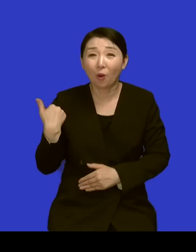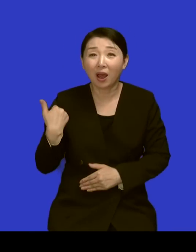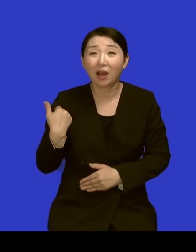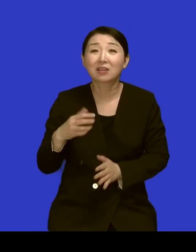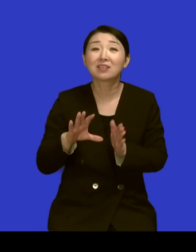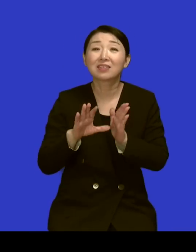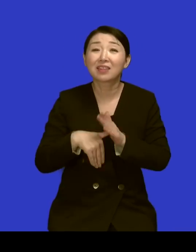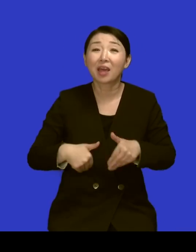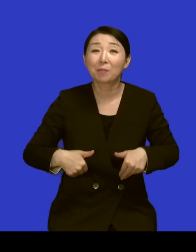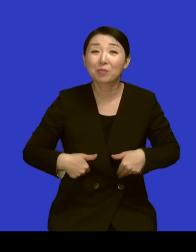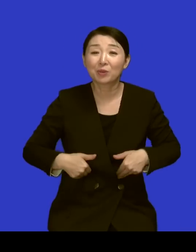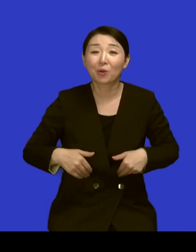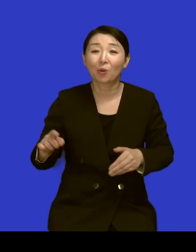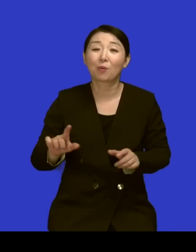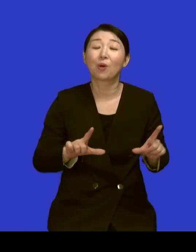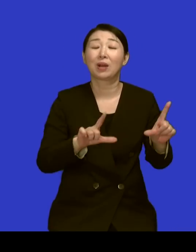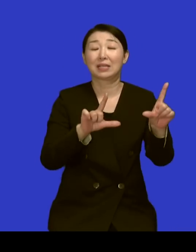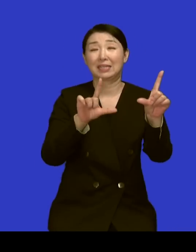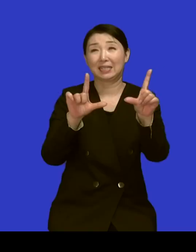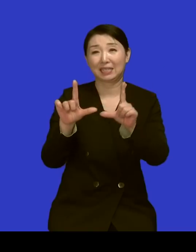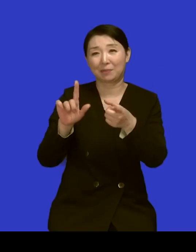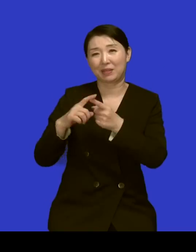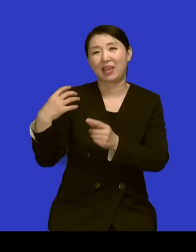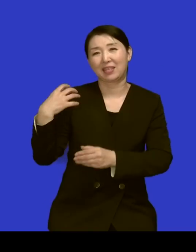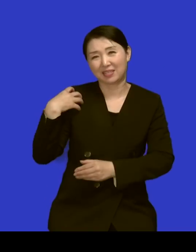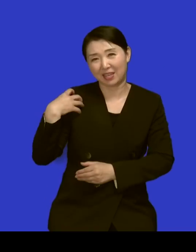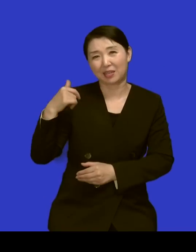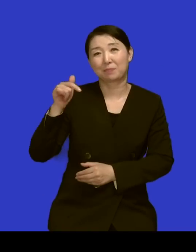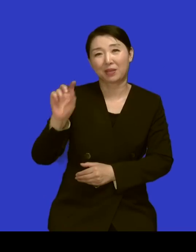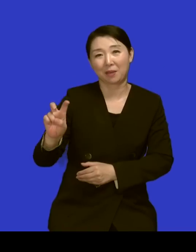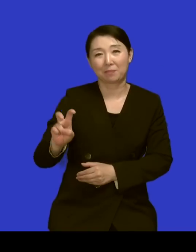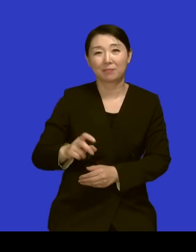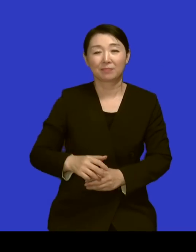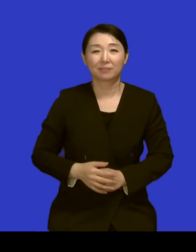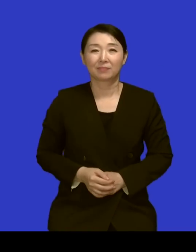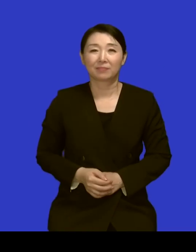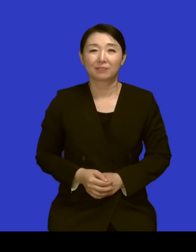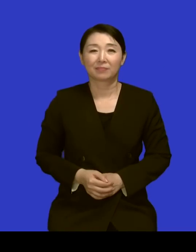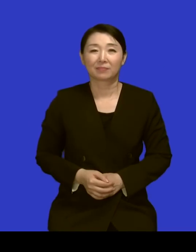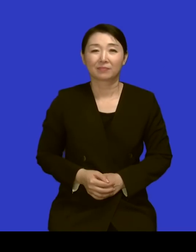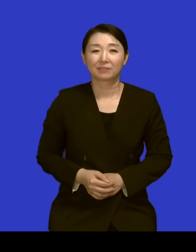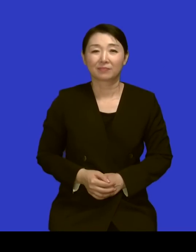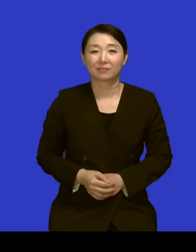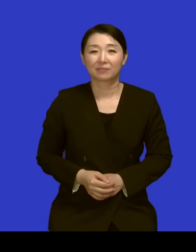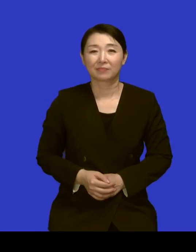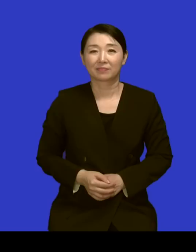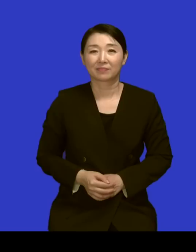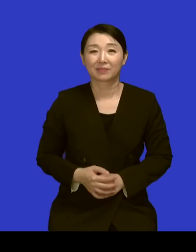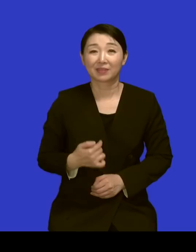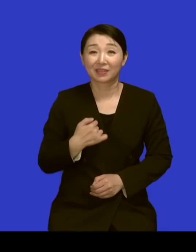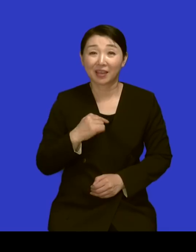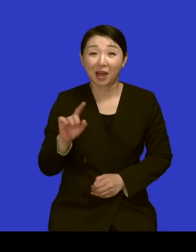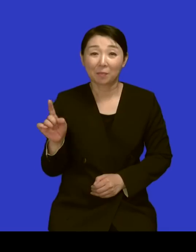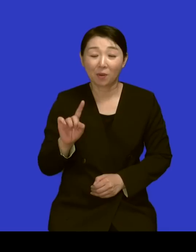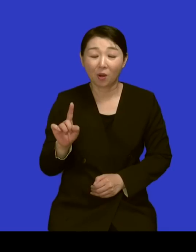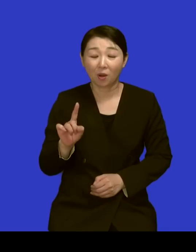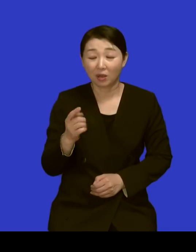게 삶이라는 책임감이었어요 네 그래서 저는 이제 한참 막 젊어서 또는